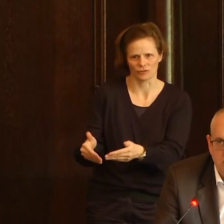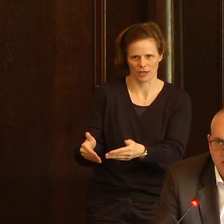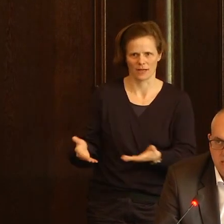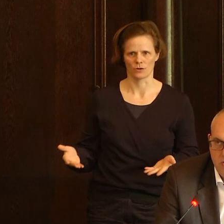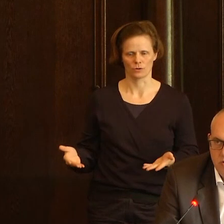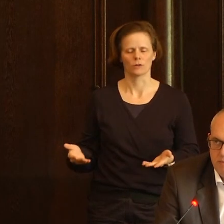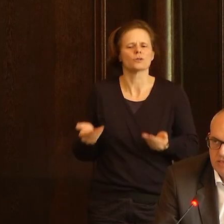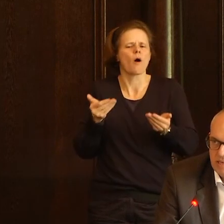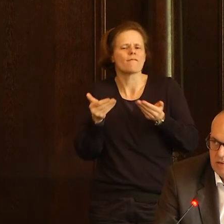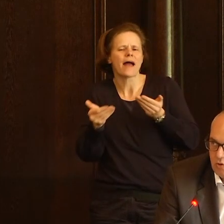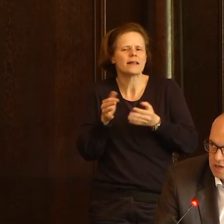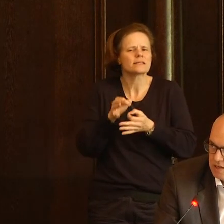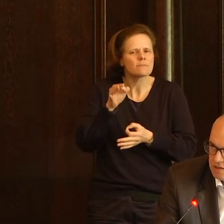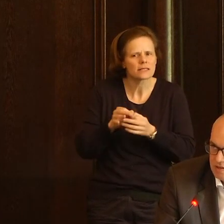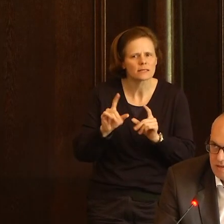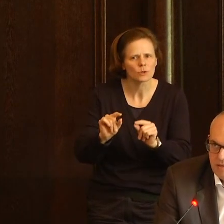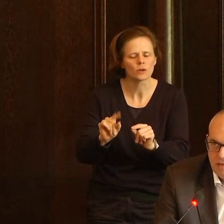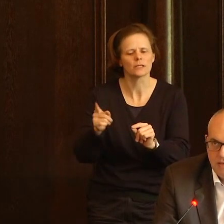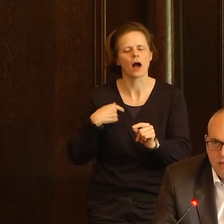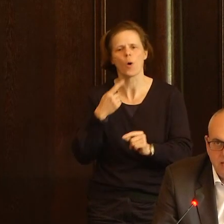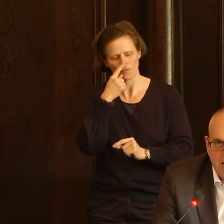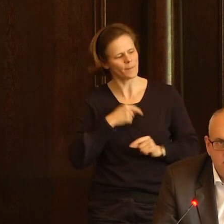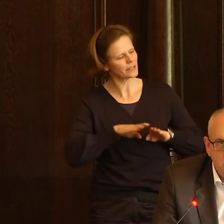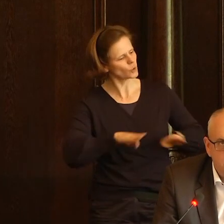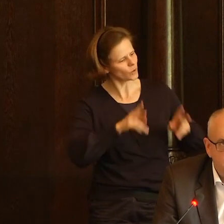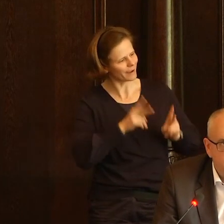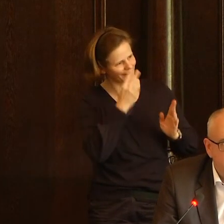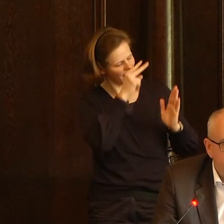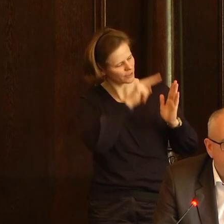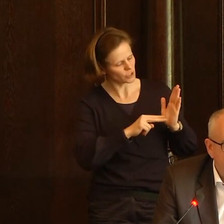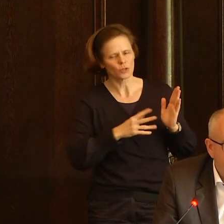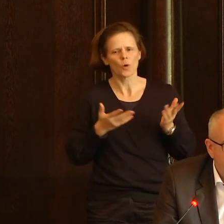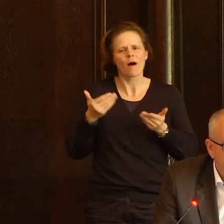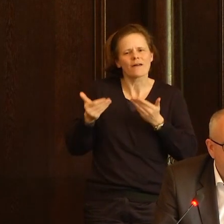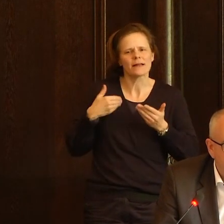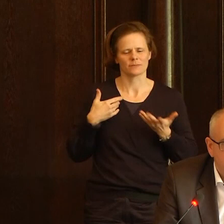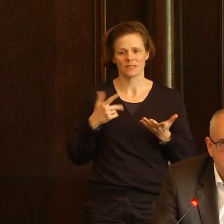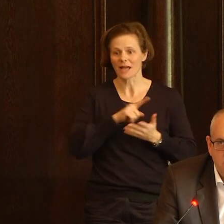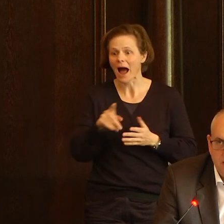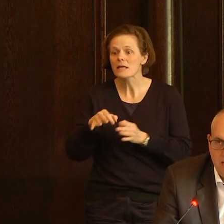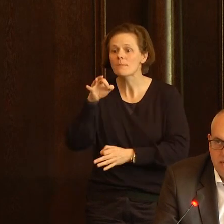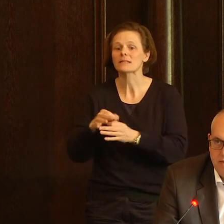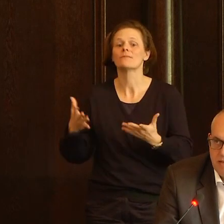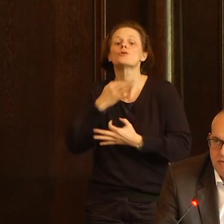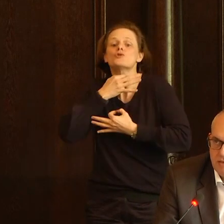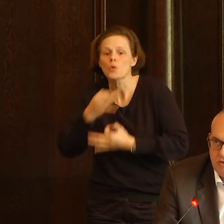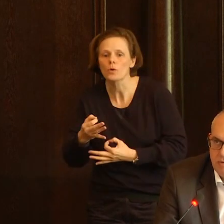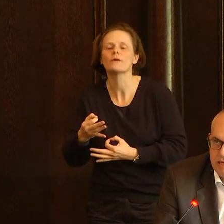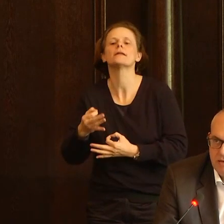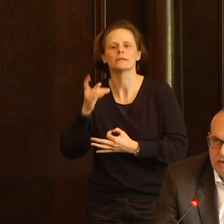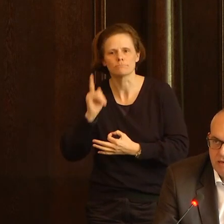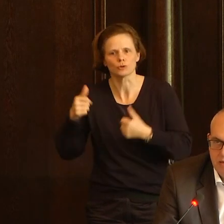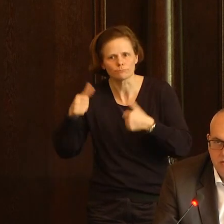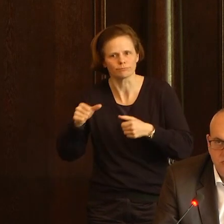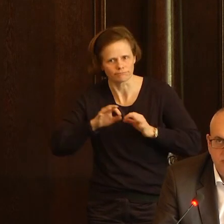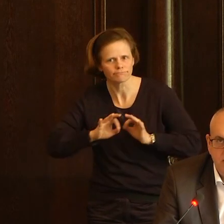Verhältnismäßig heißt auch, gemessen an den Grundrechten, alle Maßnahmen zu ergreifen, die notwendig sind, aber dabei jeweils auch